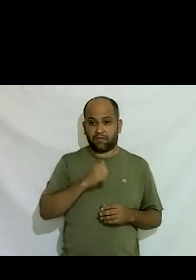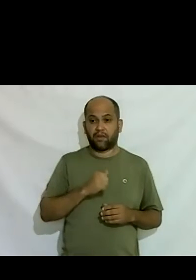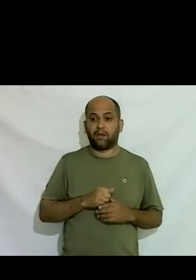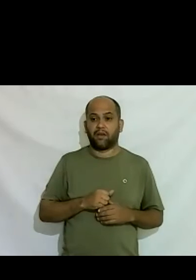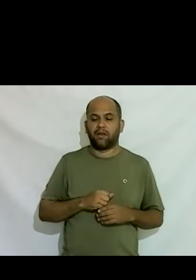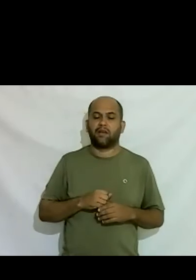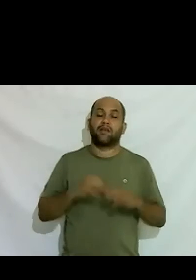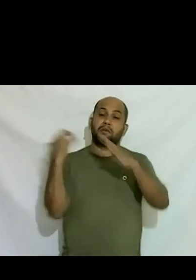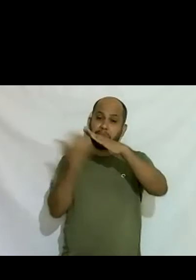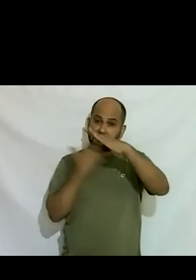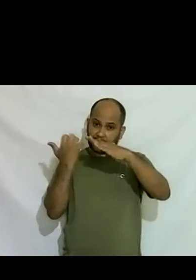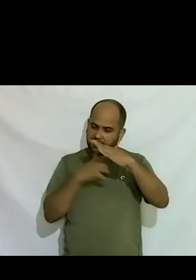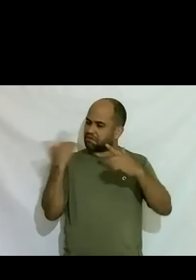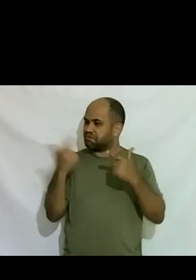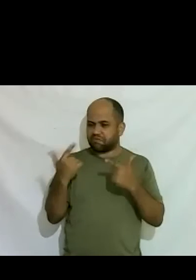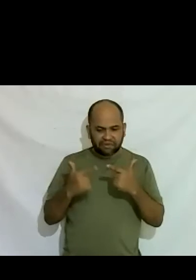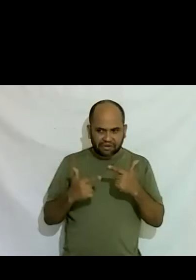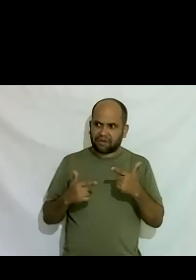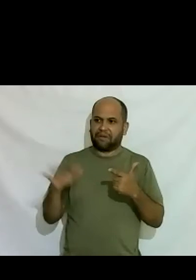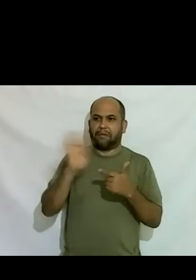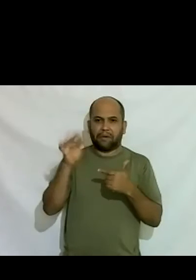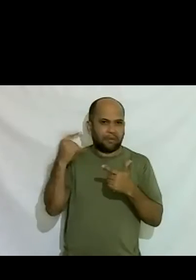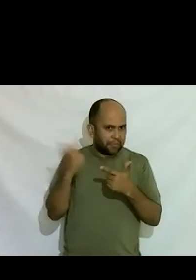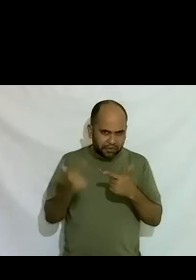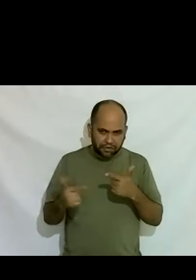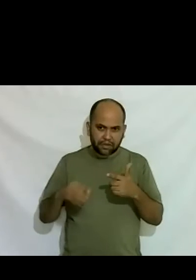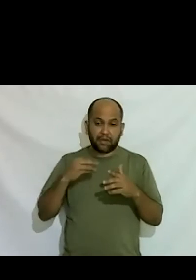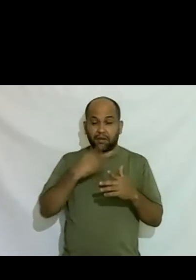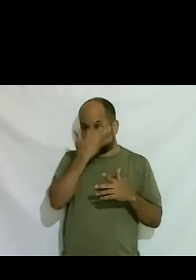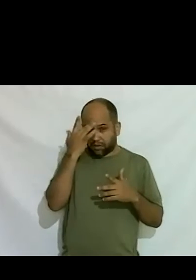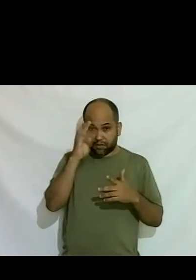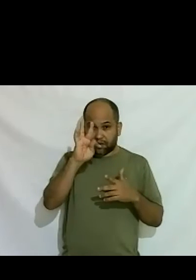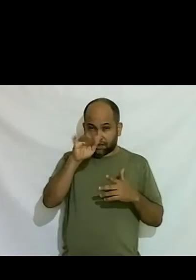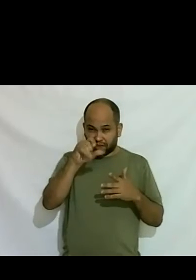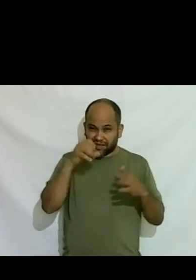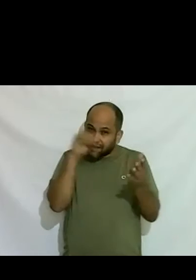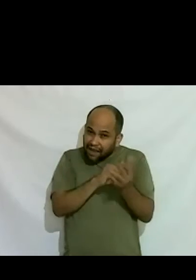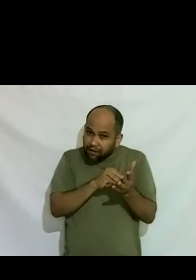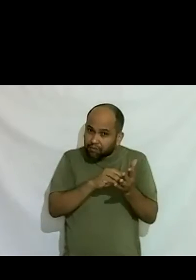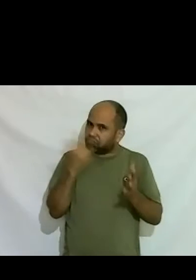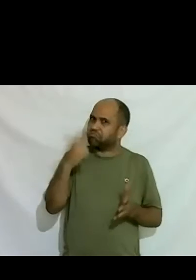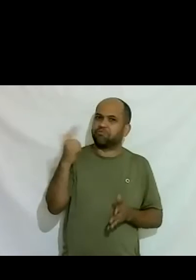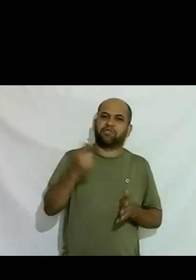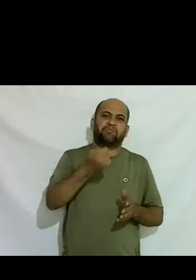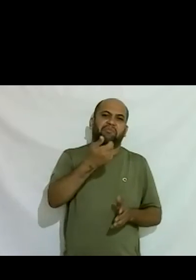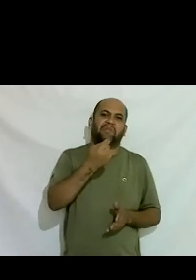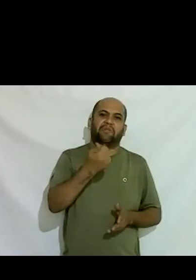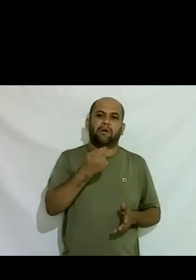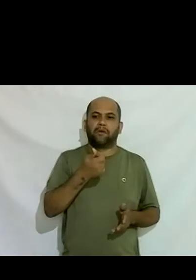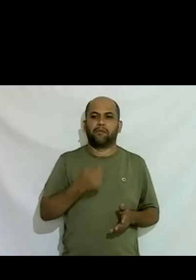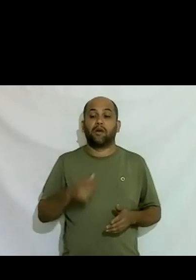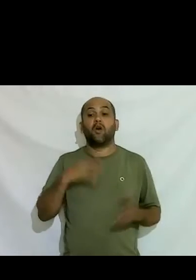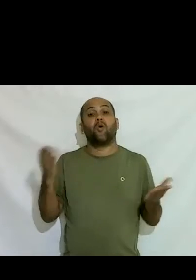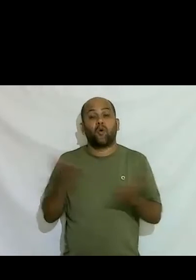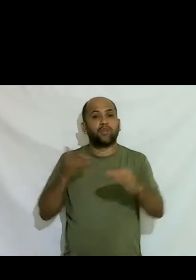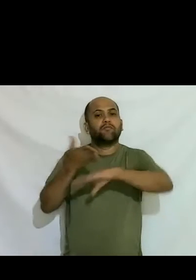empresas não haviam trans nós não víamos pelo menos eram muito poucas muito poucas hoje eu vou nas universidades